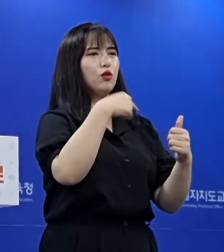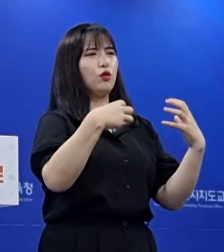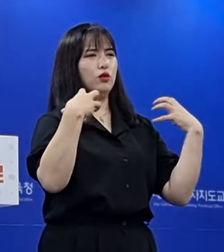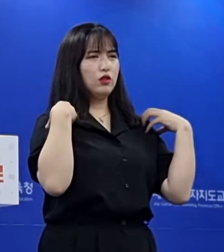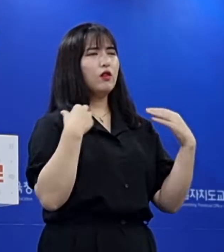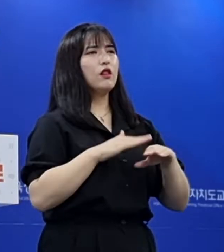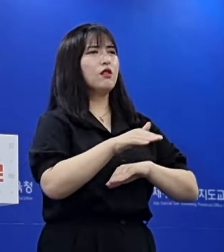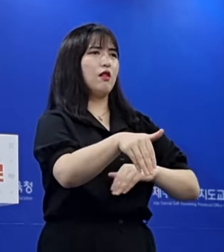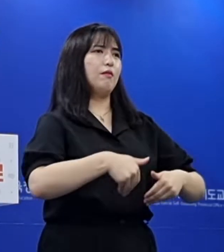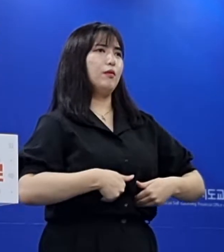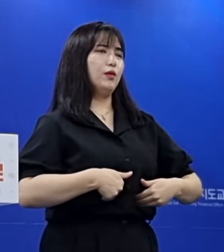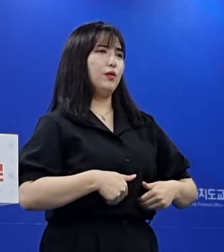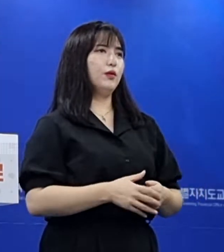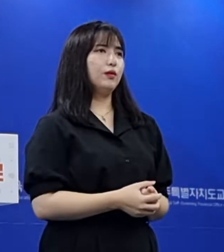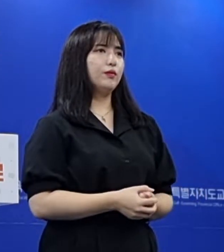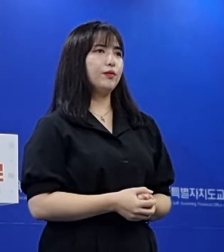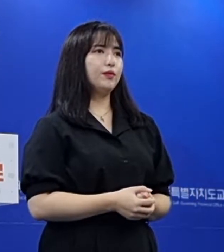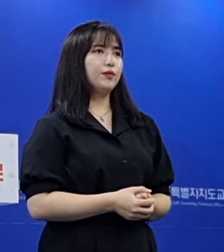개입할 수밖에 없습니다.